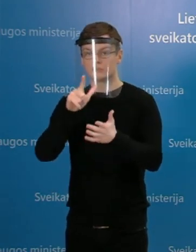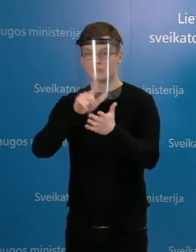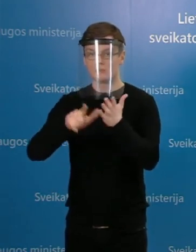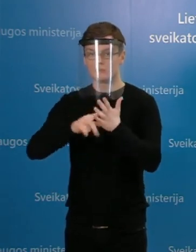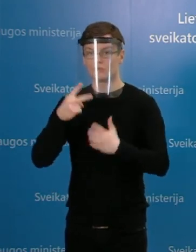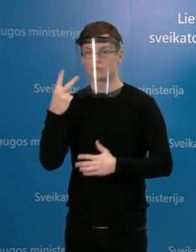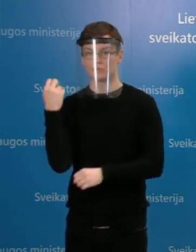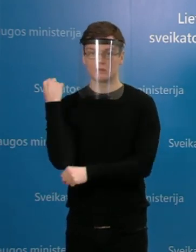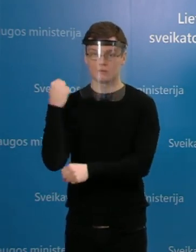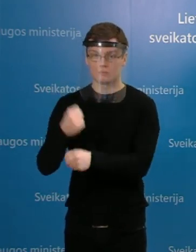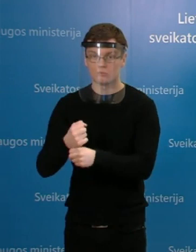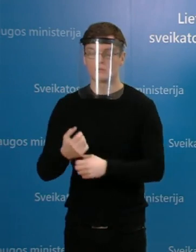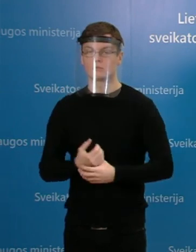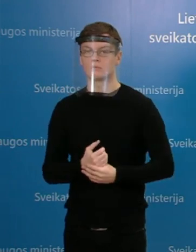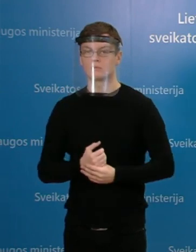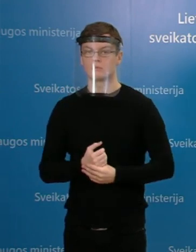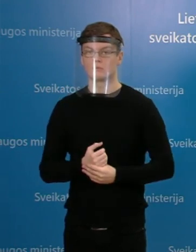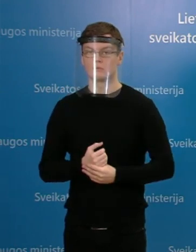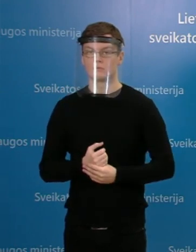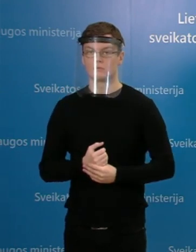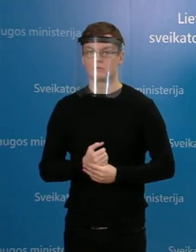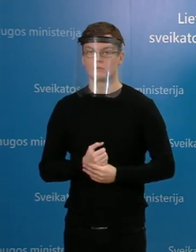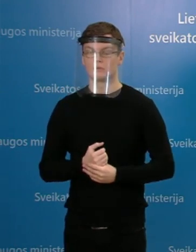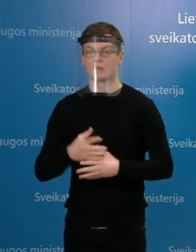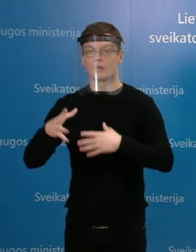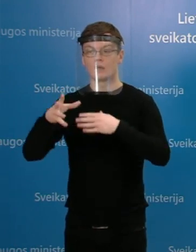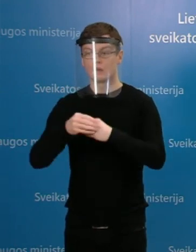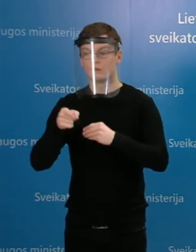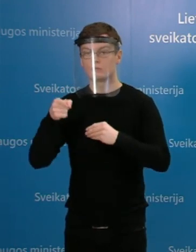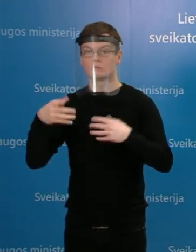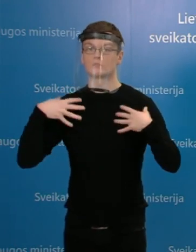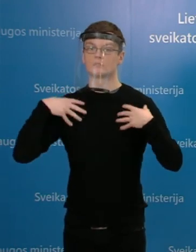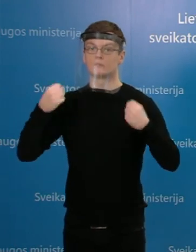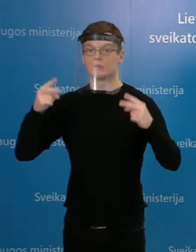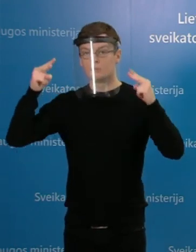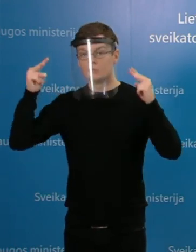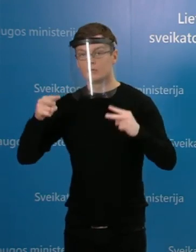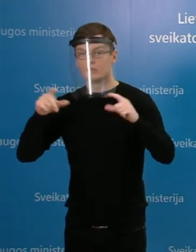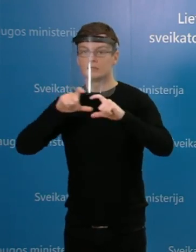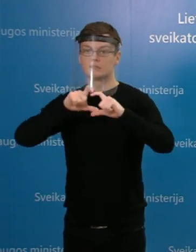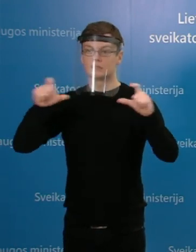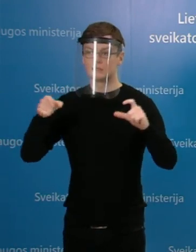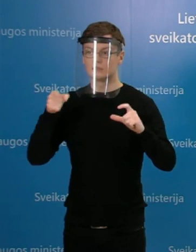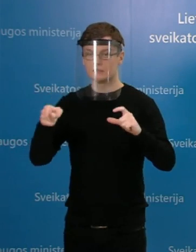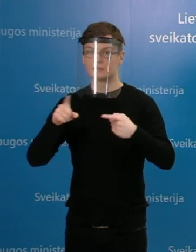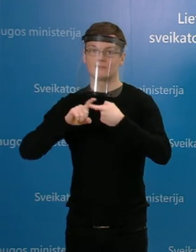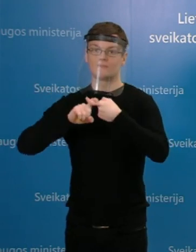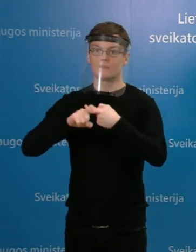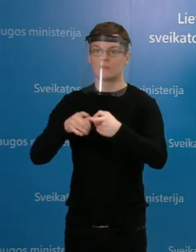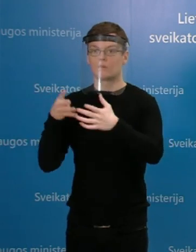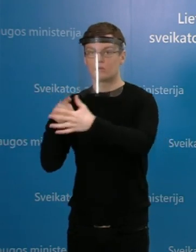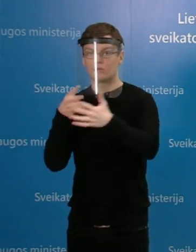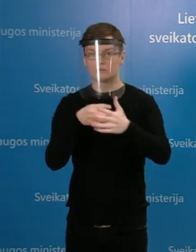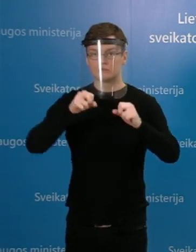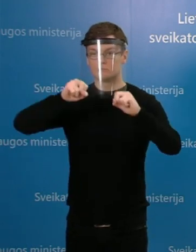Ir dirbant kartu su sveikatos priežiūros įstaigos infekcijų kontrolės specialistais, pirminės